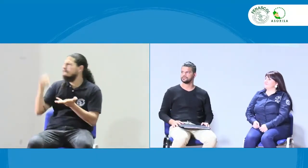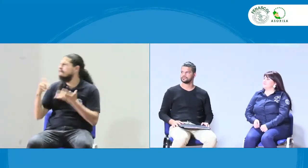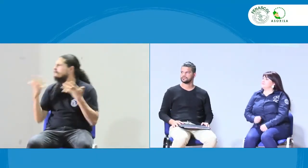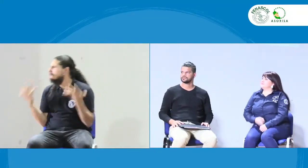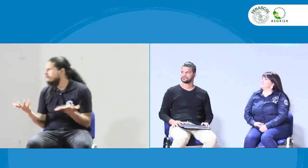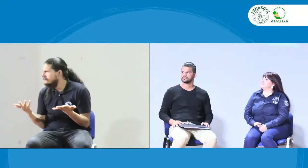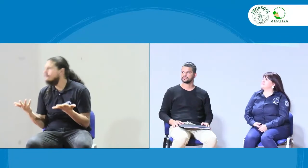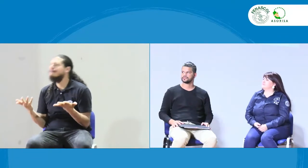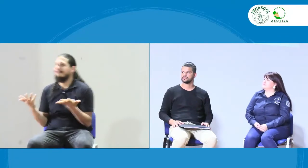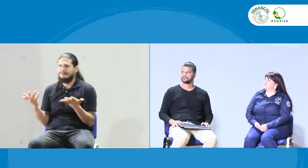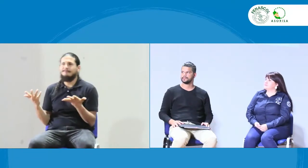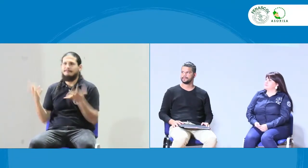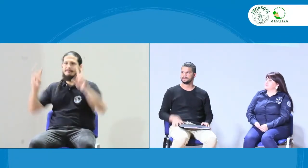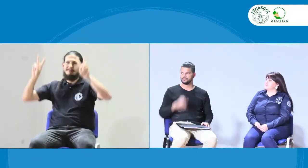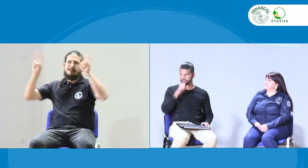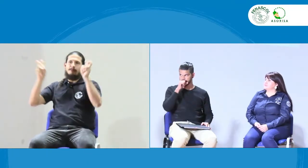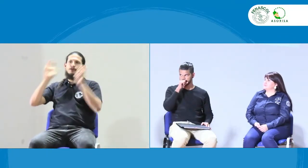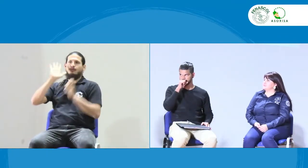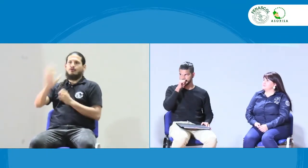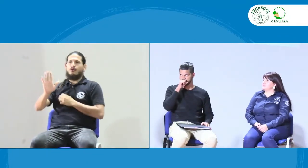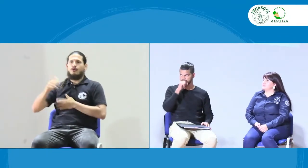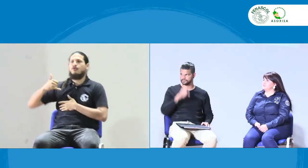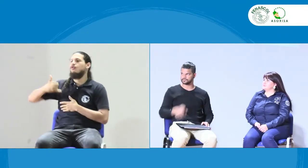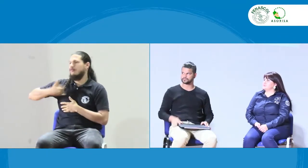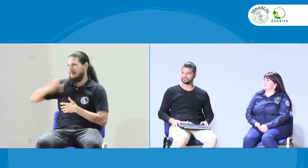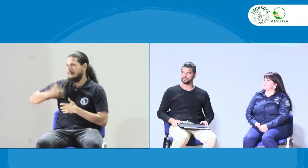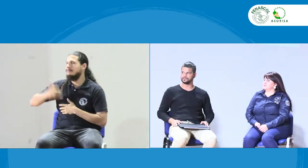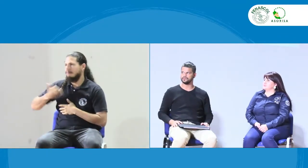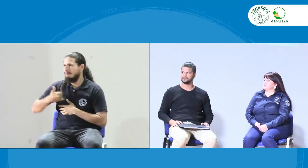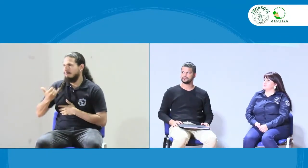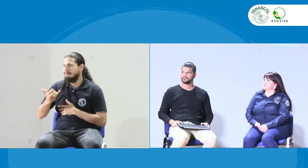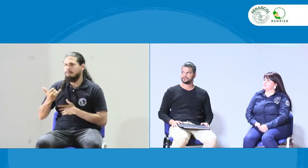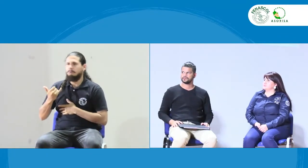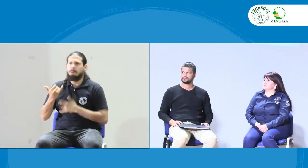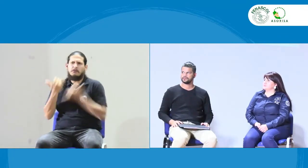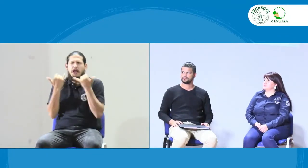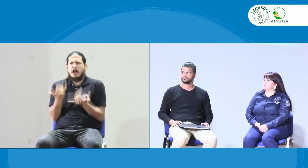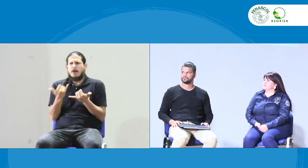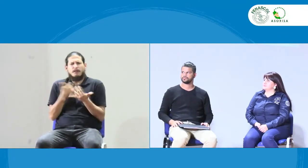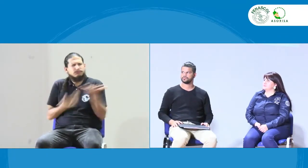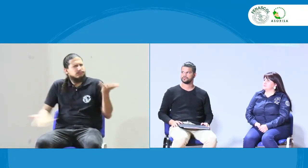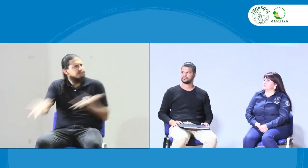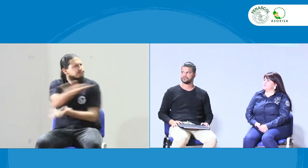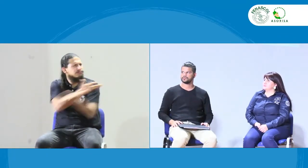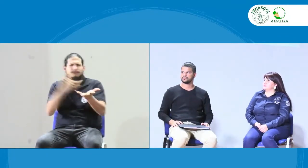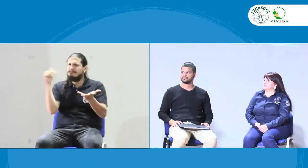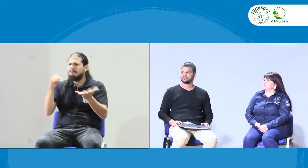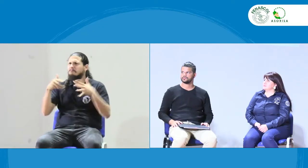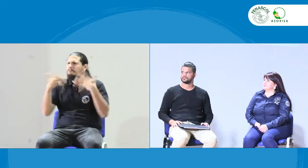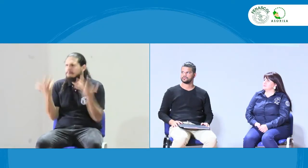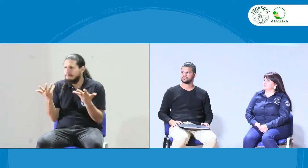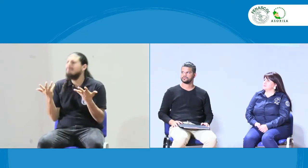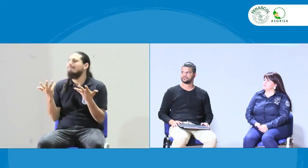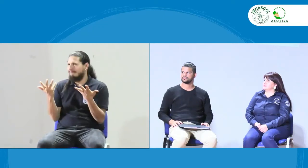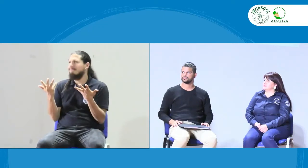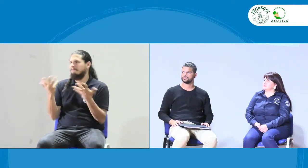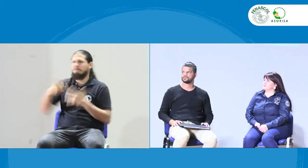bienvenidos. Gracias por participar de este panel. En este momento vamos a hablar acerca de los jóvenes y su